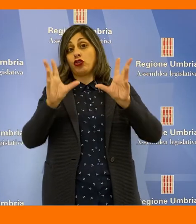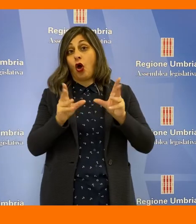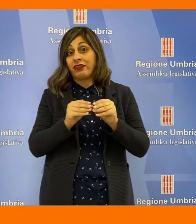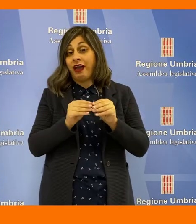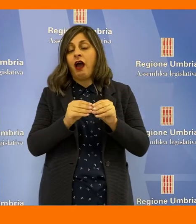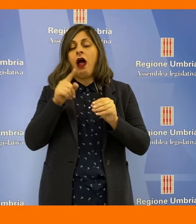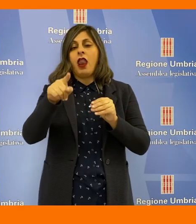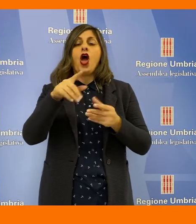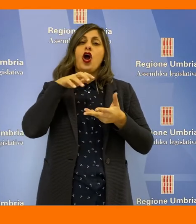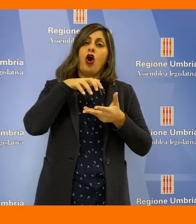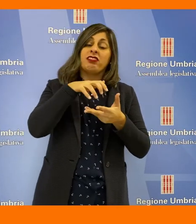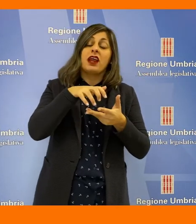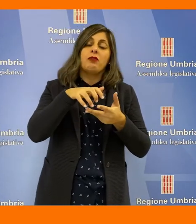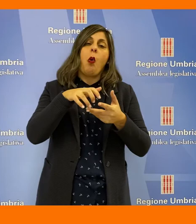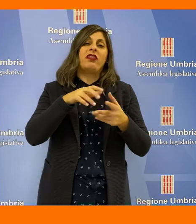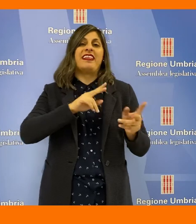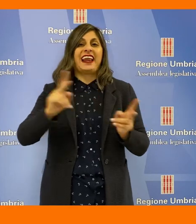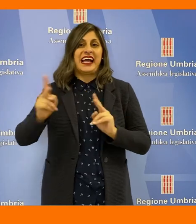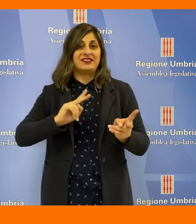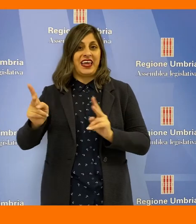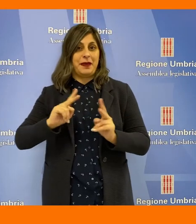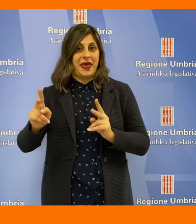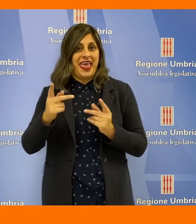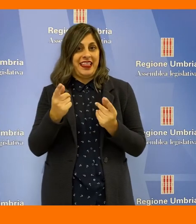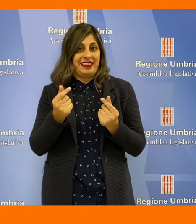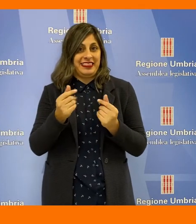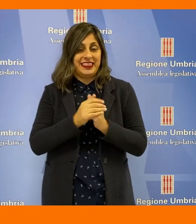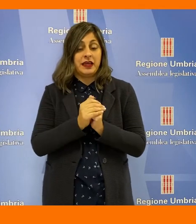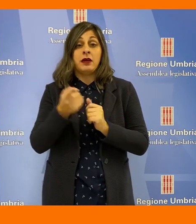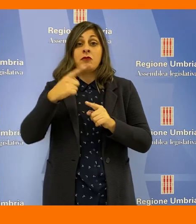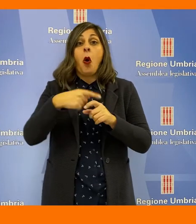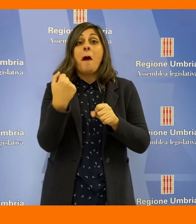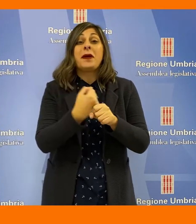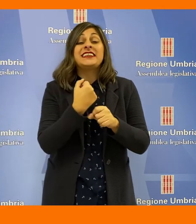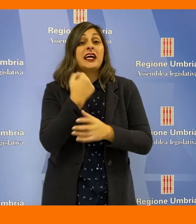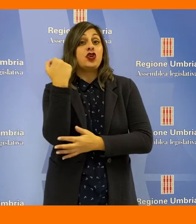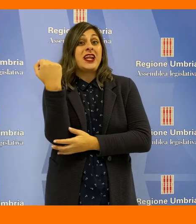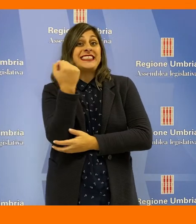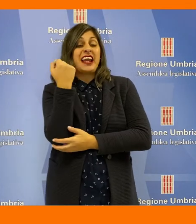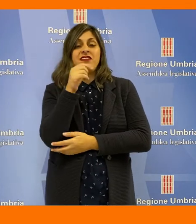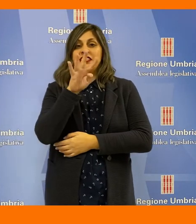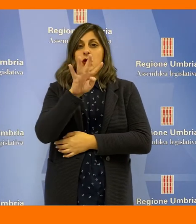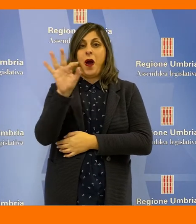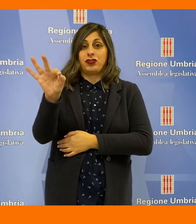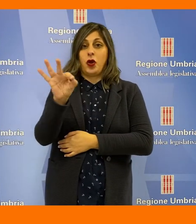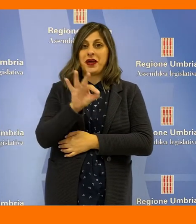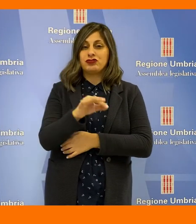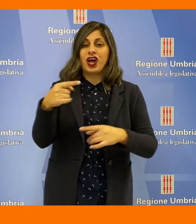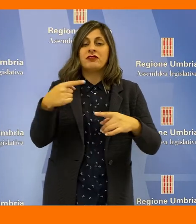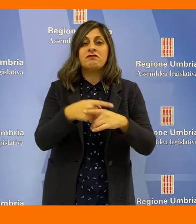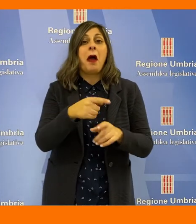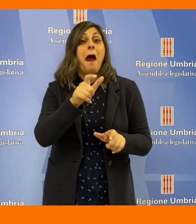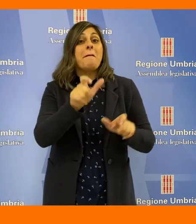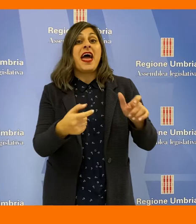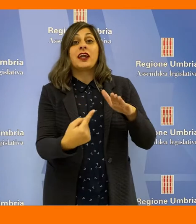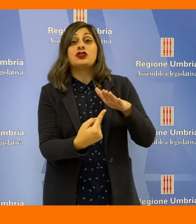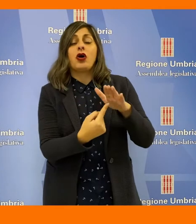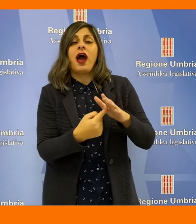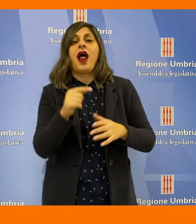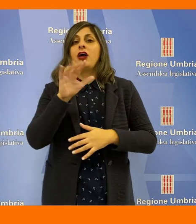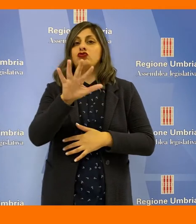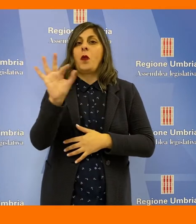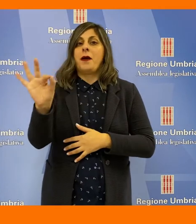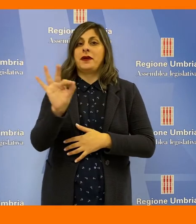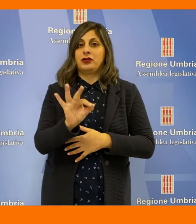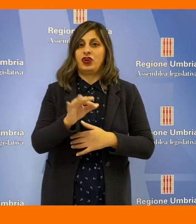totale dai contributi e dai trasferimenti, dalle prestazioni di servizi per il 4% e da quelle del personale per